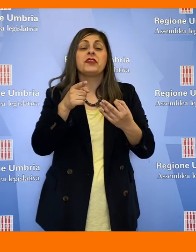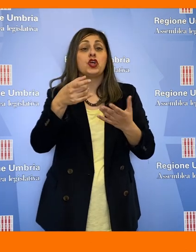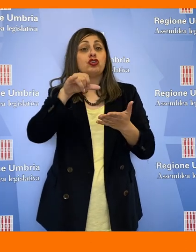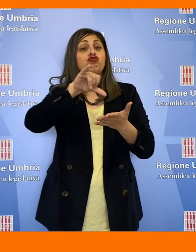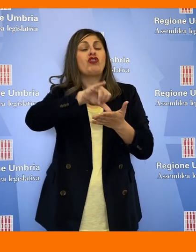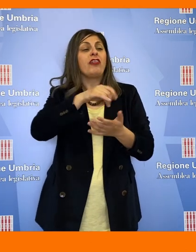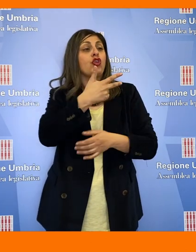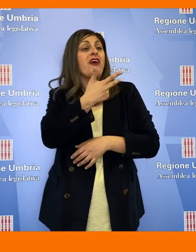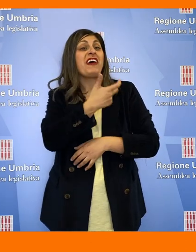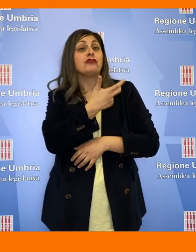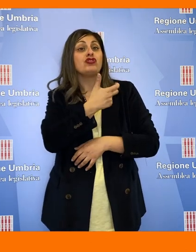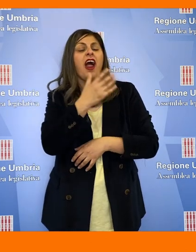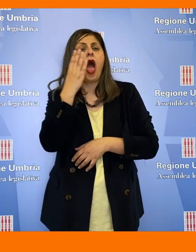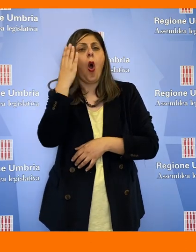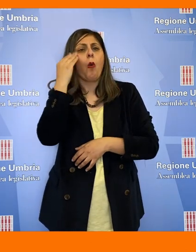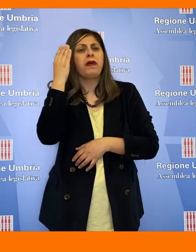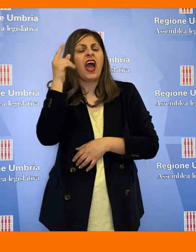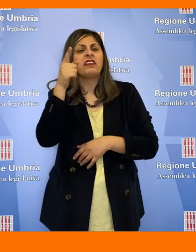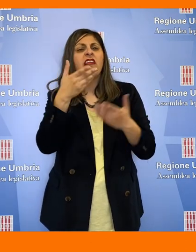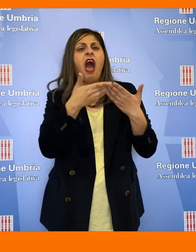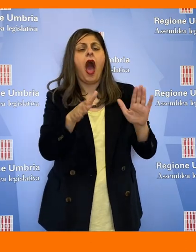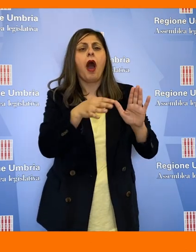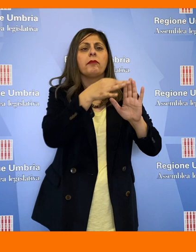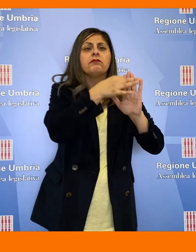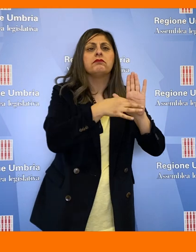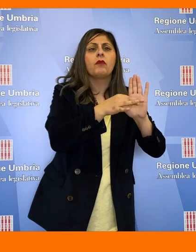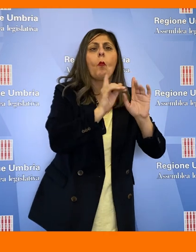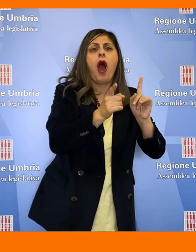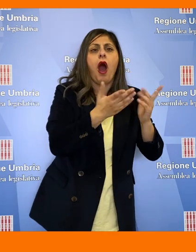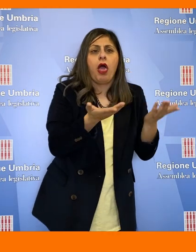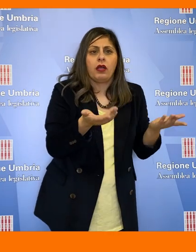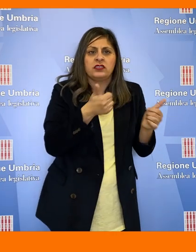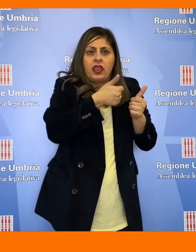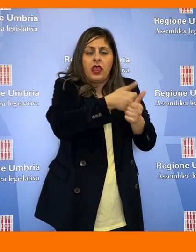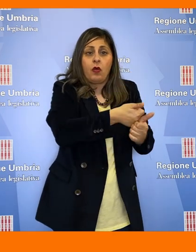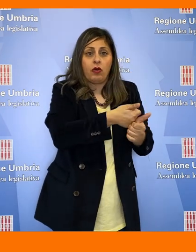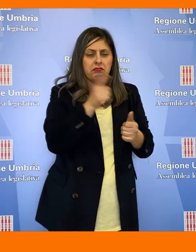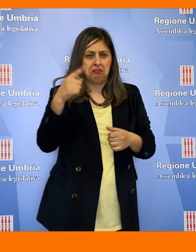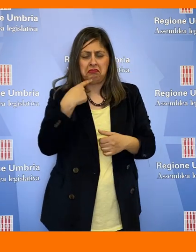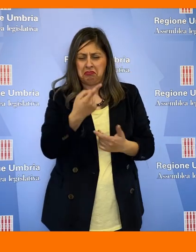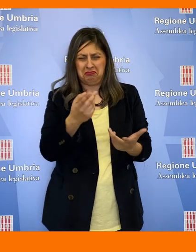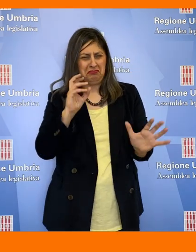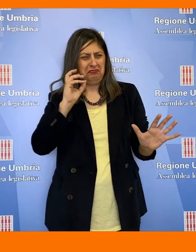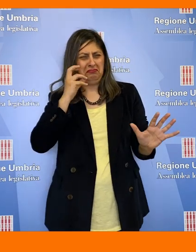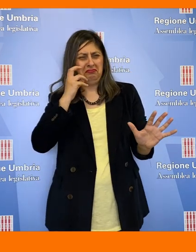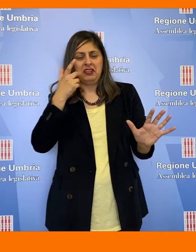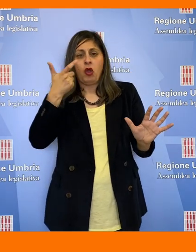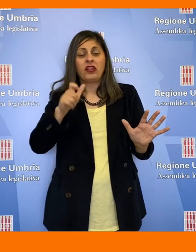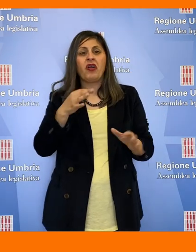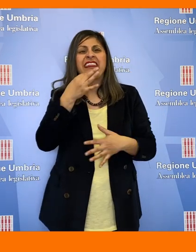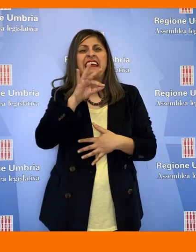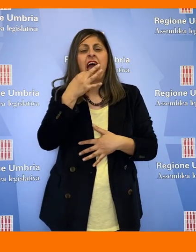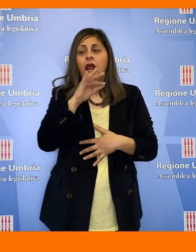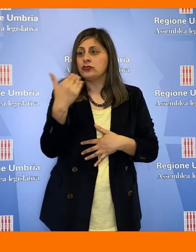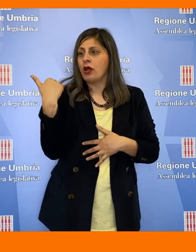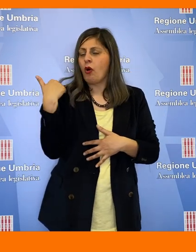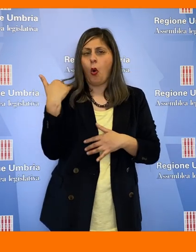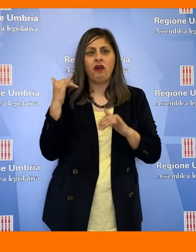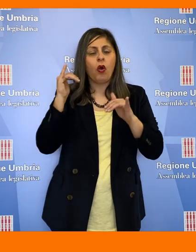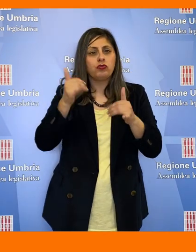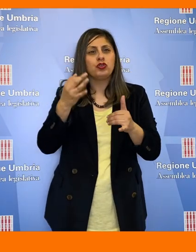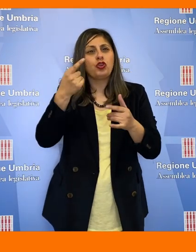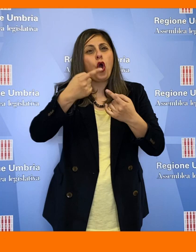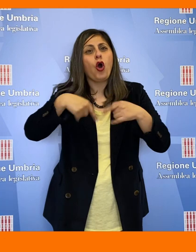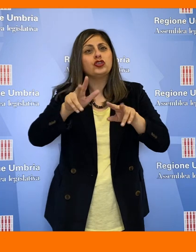del centro vaccinale di Umbertide. Bettarelli spiega l'atto ispettivo ritenendo anomale le dichiarazioni emerse